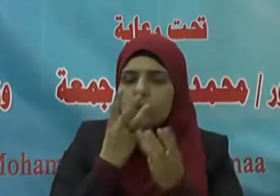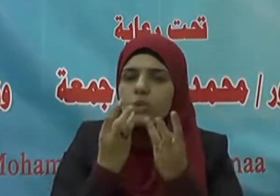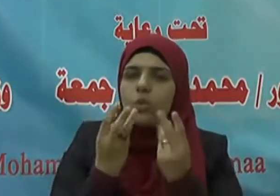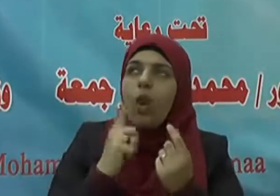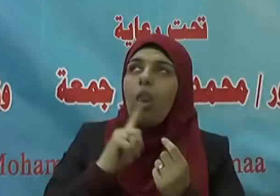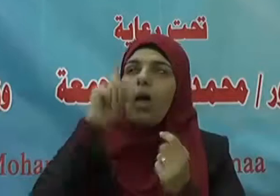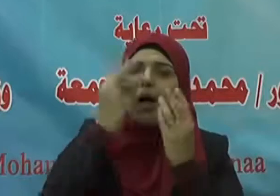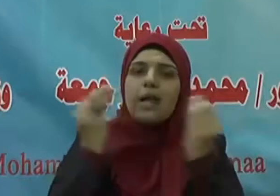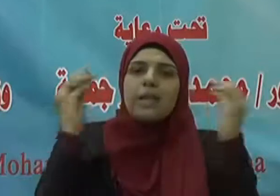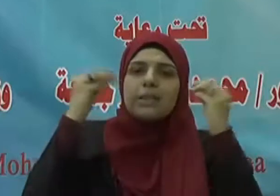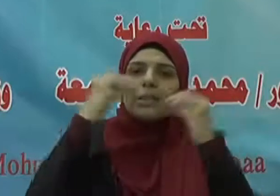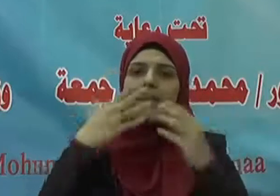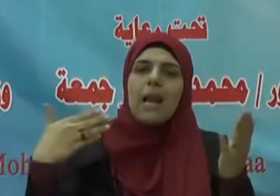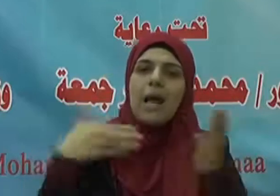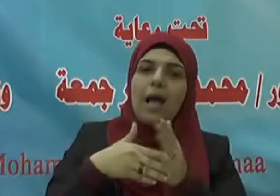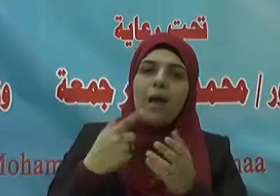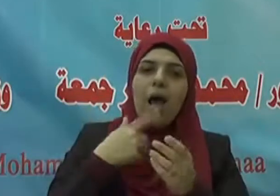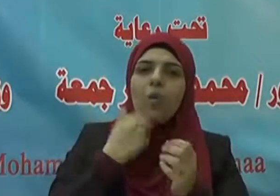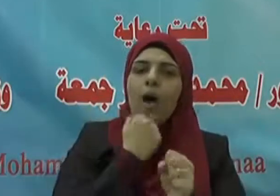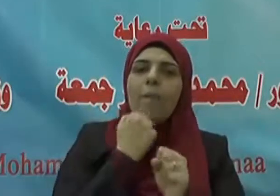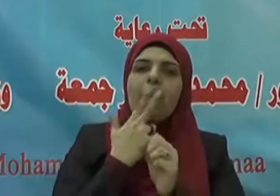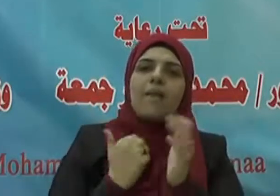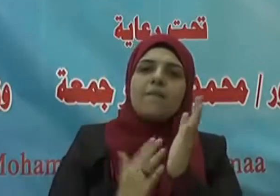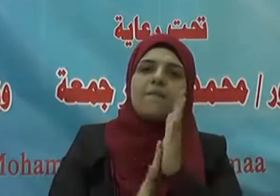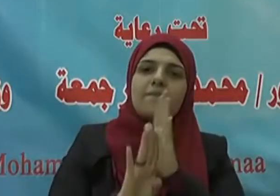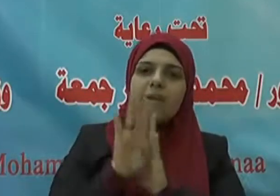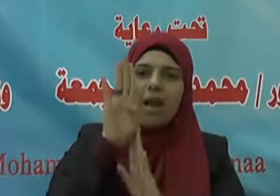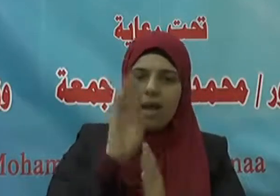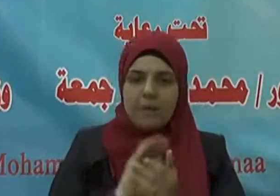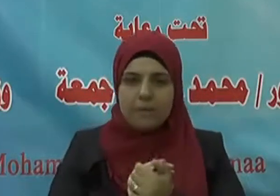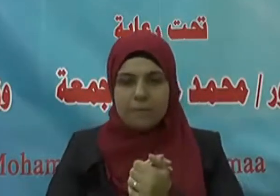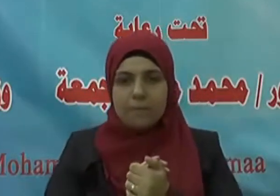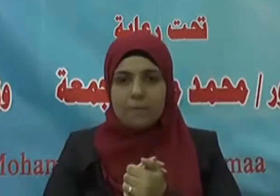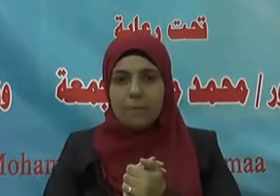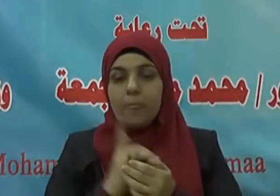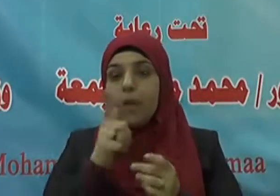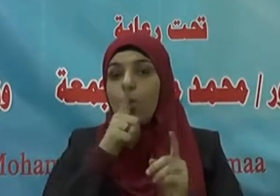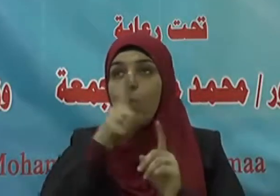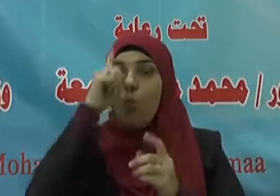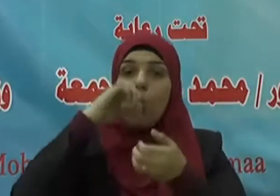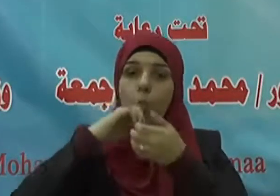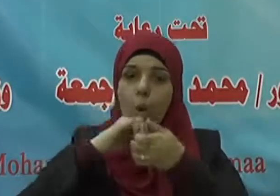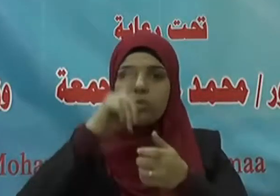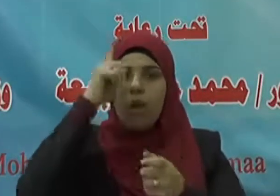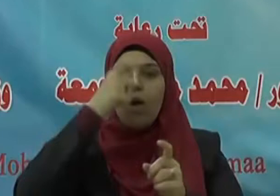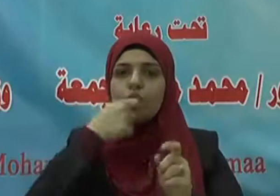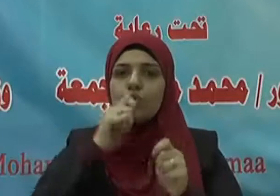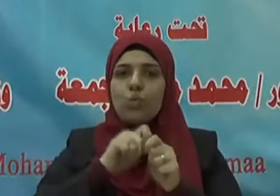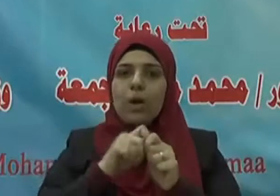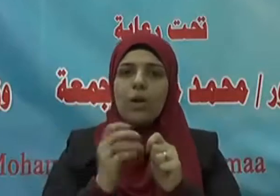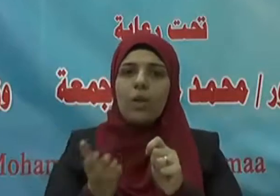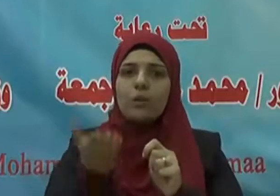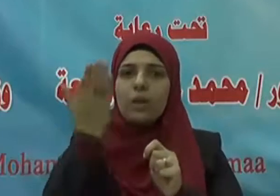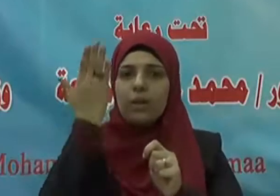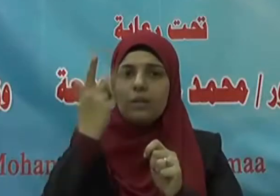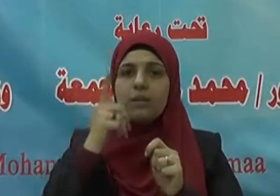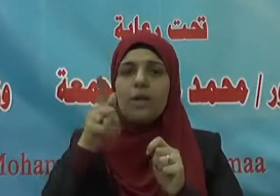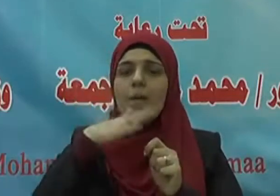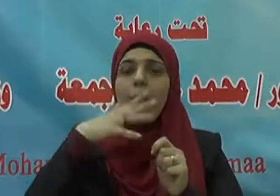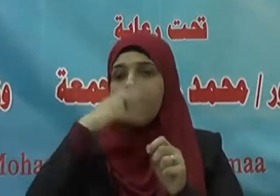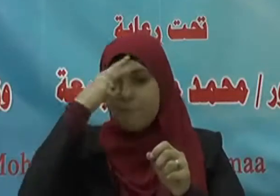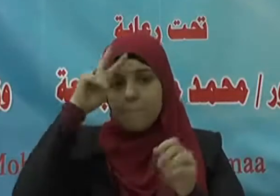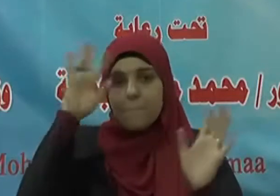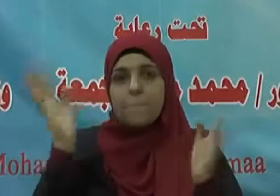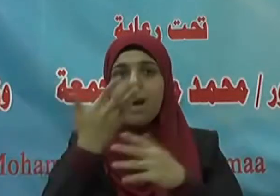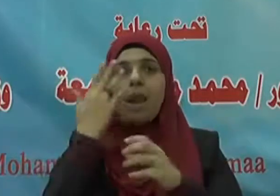واذكروا الله كثيرا لعلكم تفلحون وقد وعد الله عز وجل من أحسن